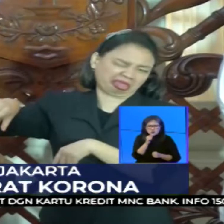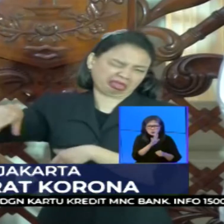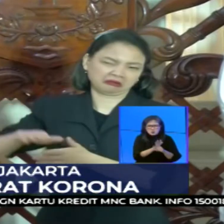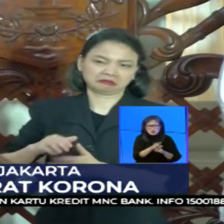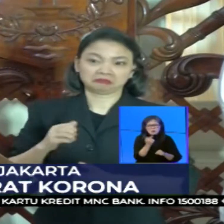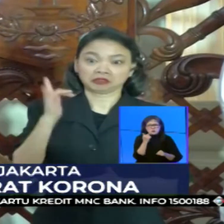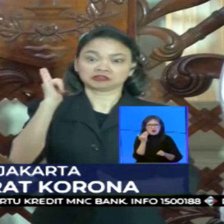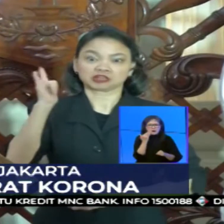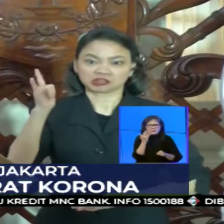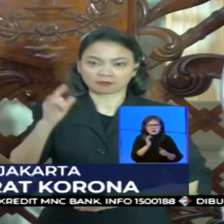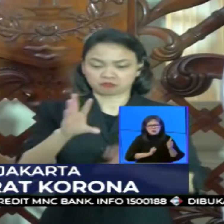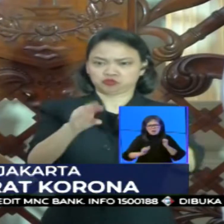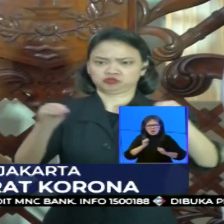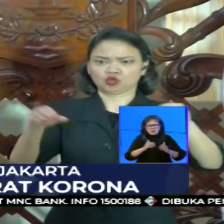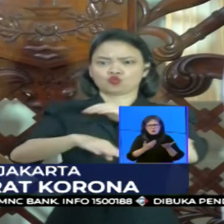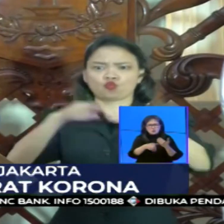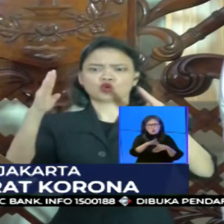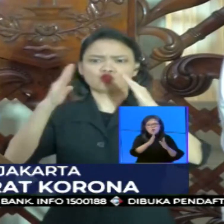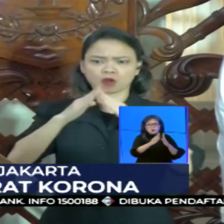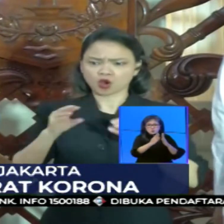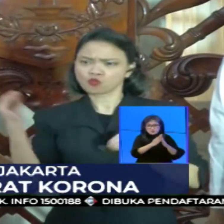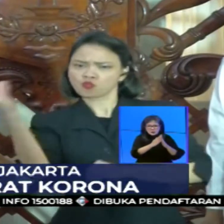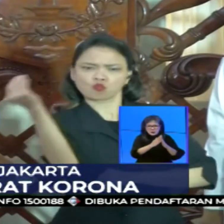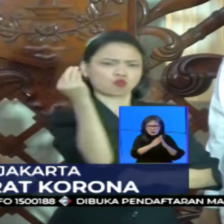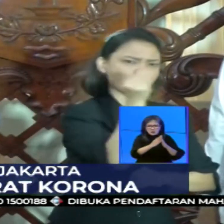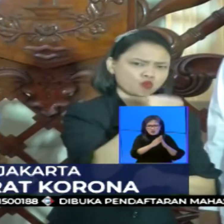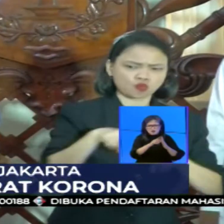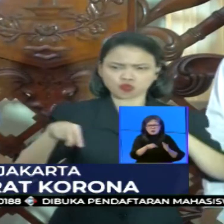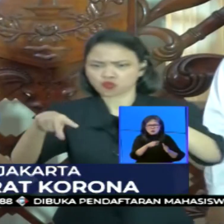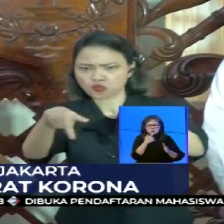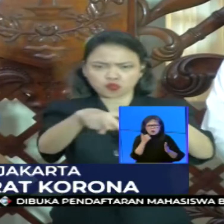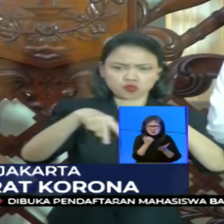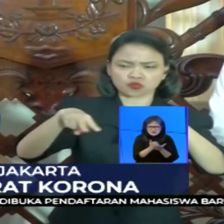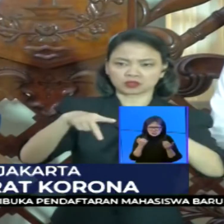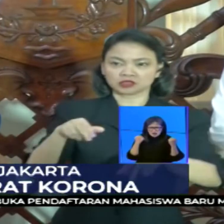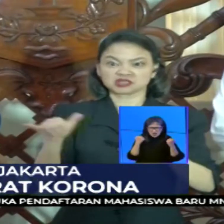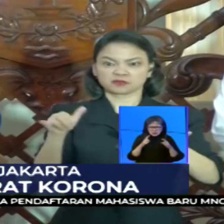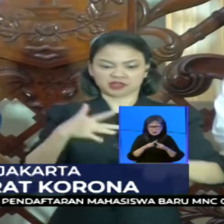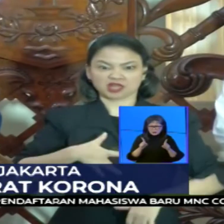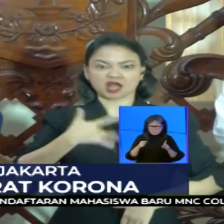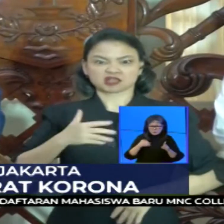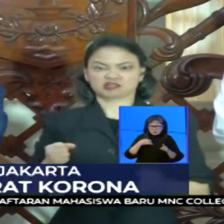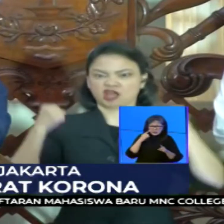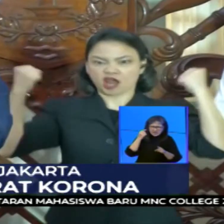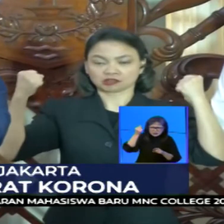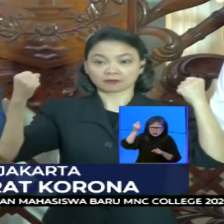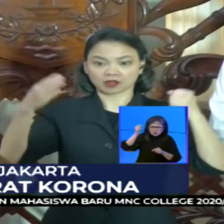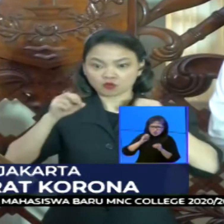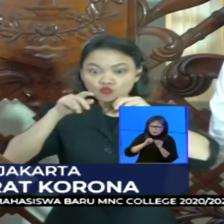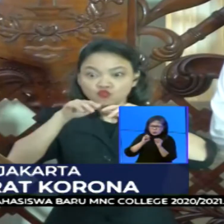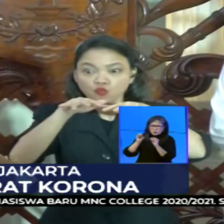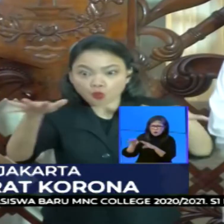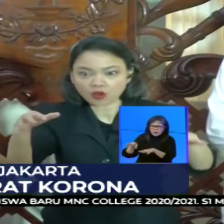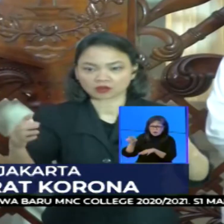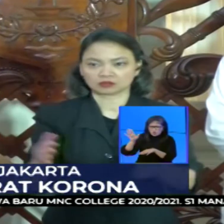berkegiatan di luar, meskipun posisinya sehat, maka itu berpotensi menularkan kepada yang lain. Terima